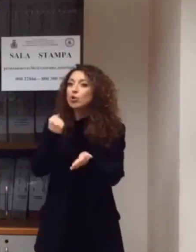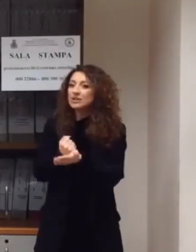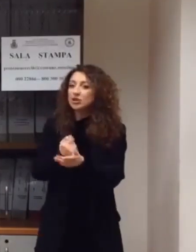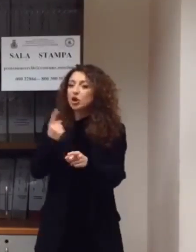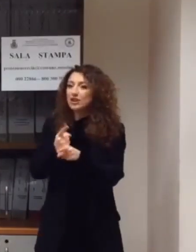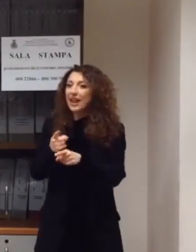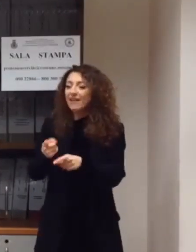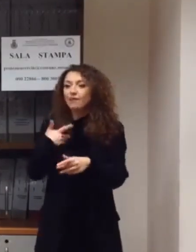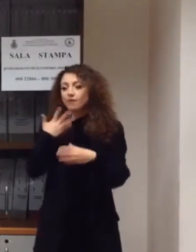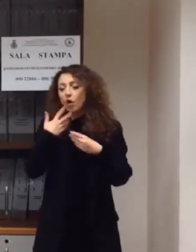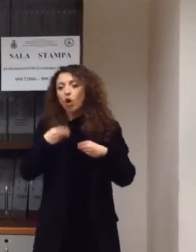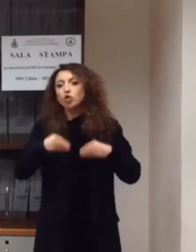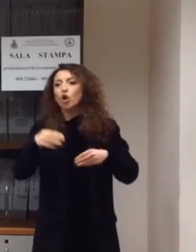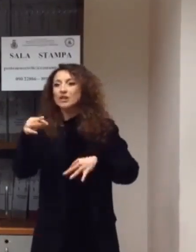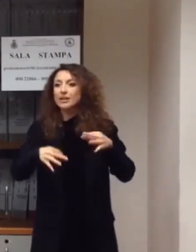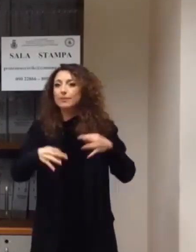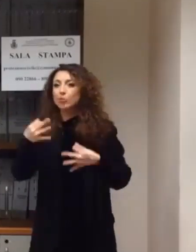che è la genesi di questo processo.